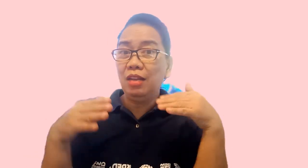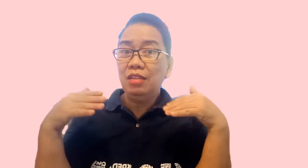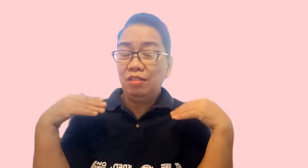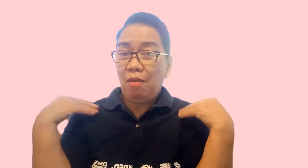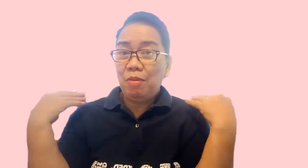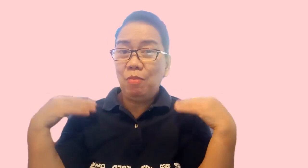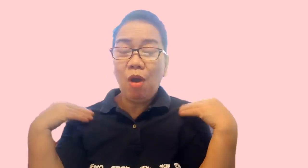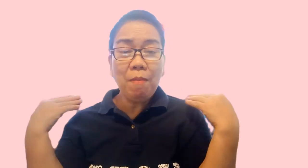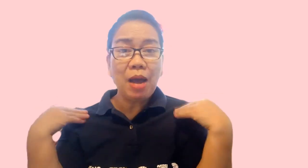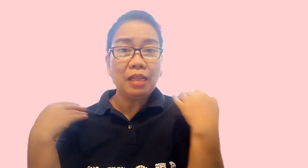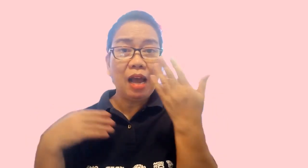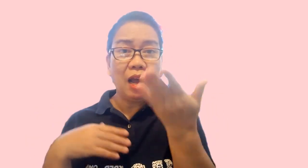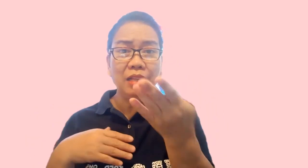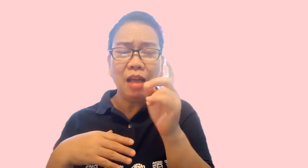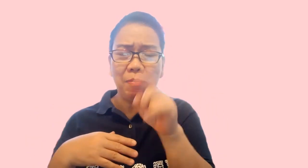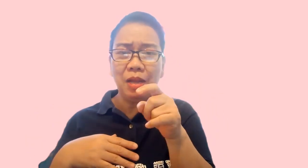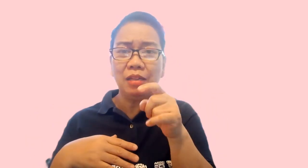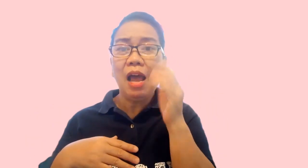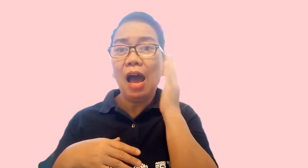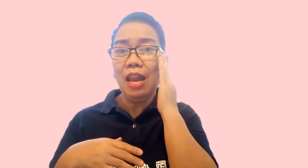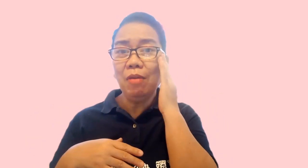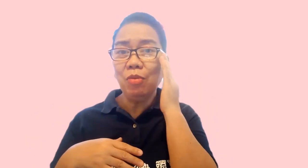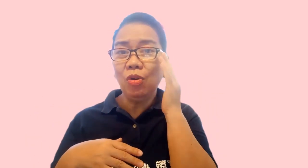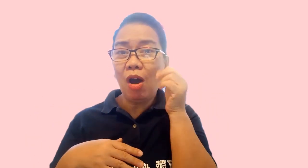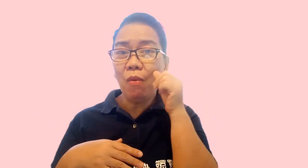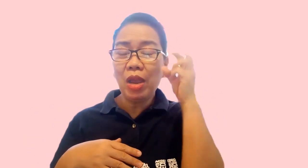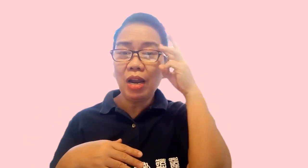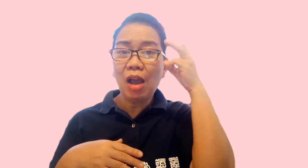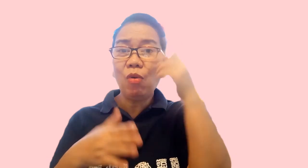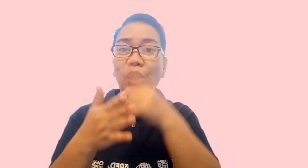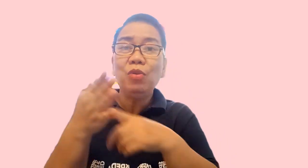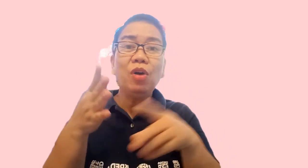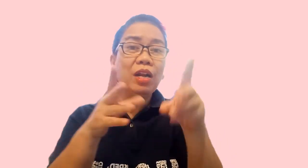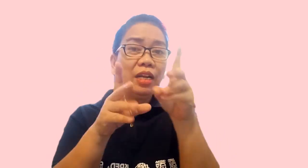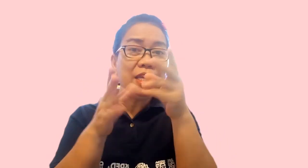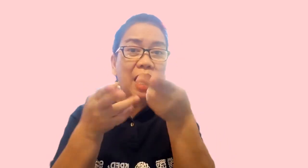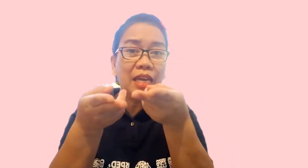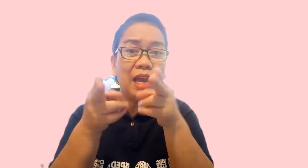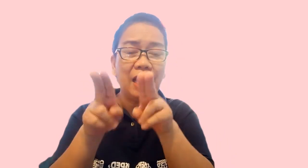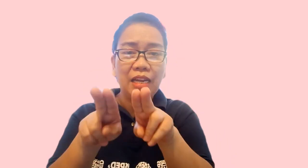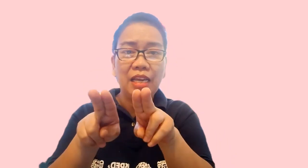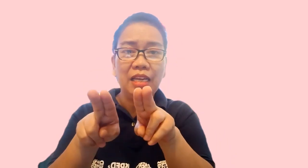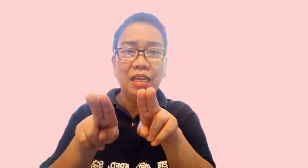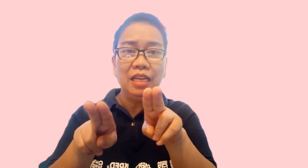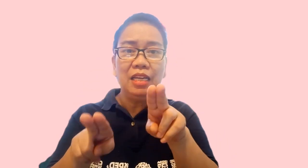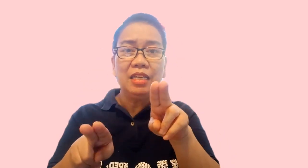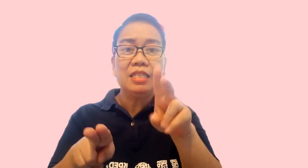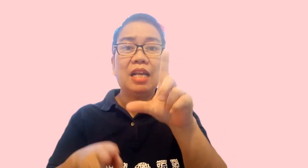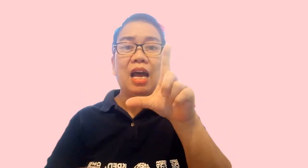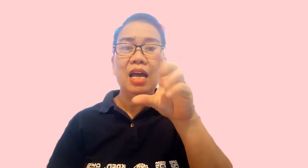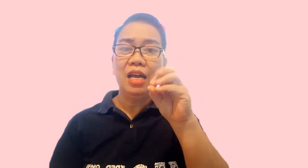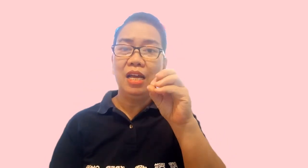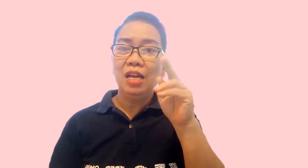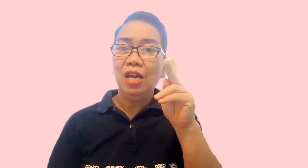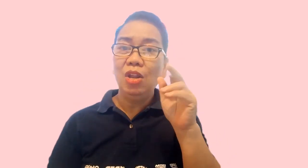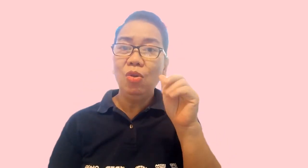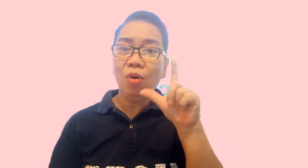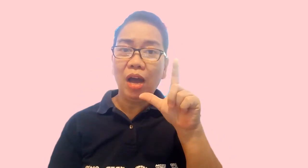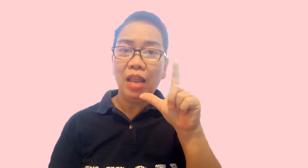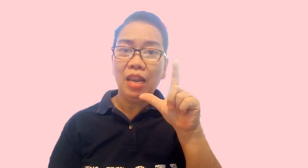sabi mo nga bata ka, dapat alam mo, aware ka kung ano ang nangyayari sa lokal